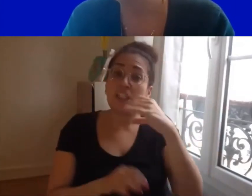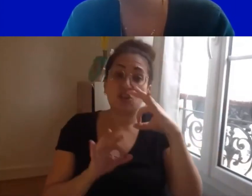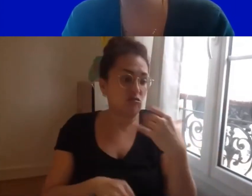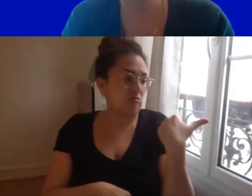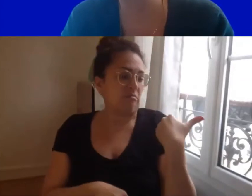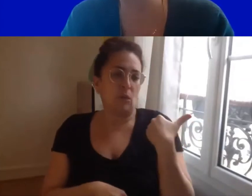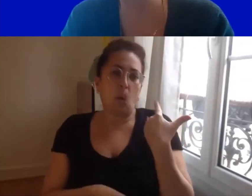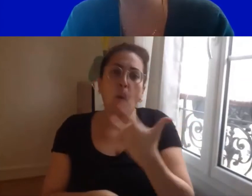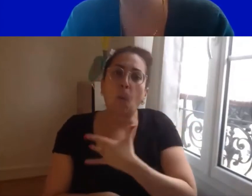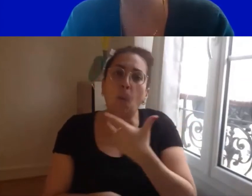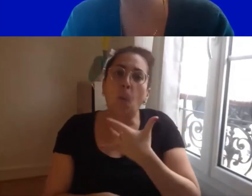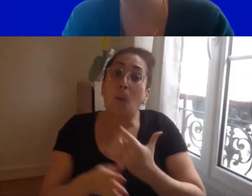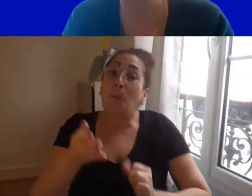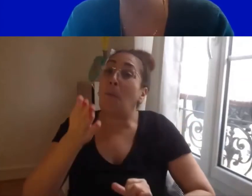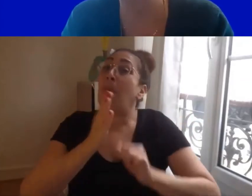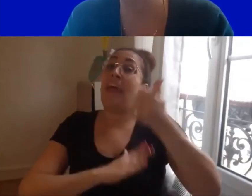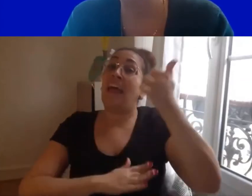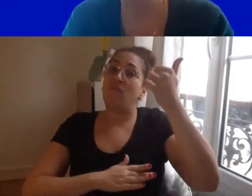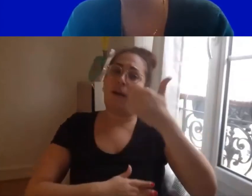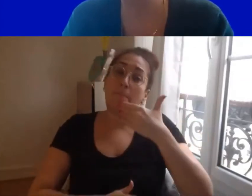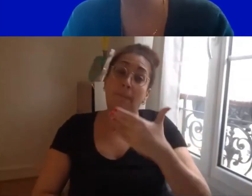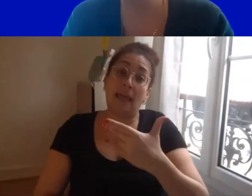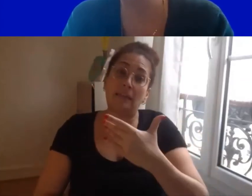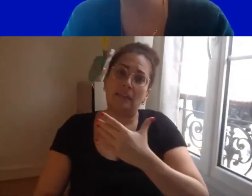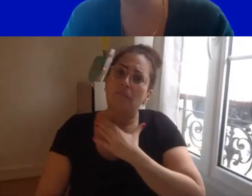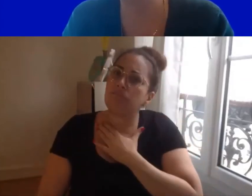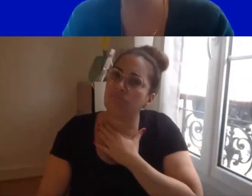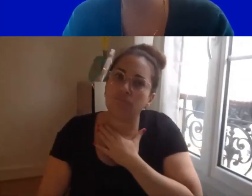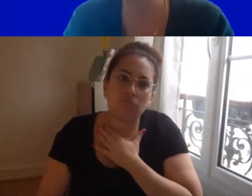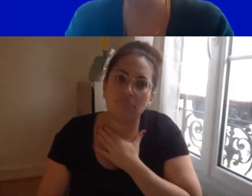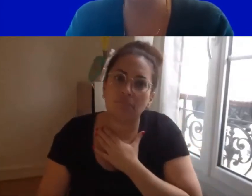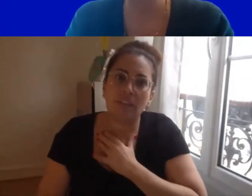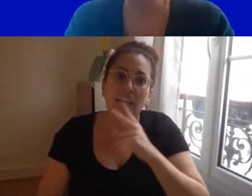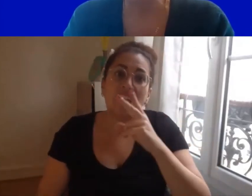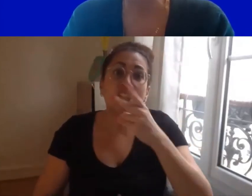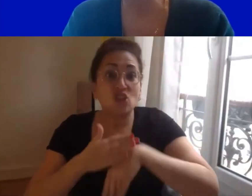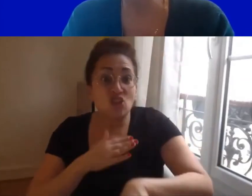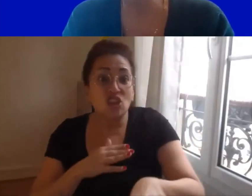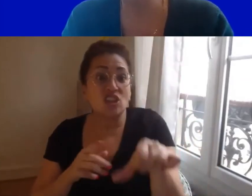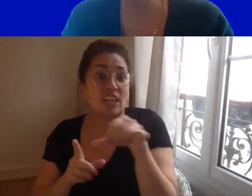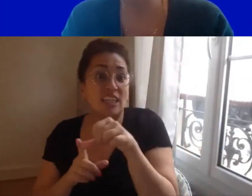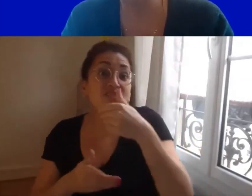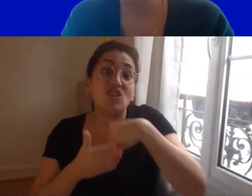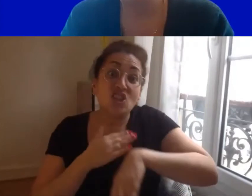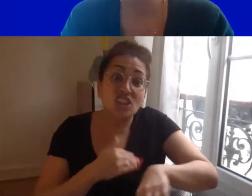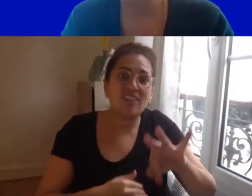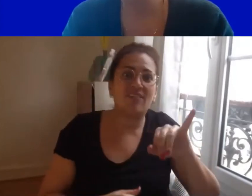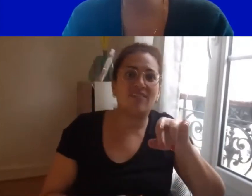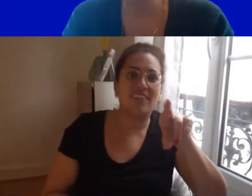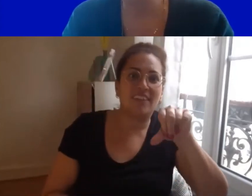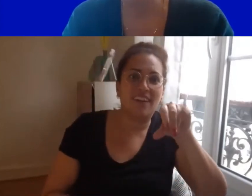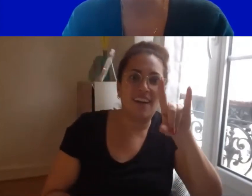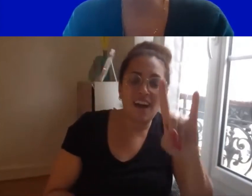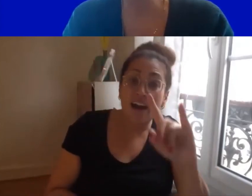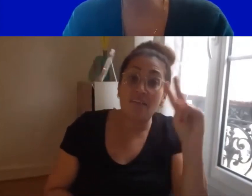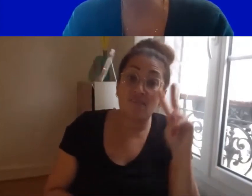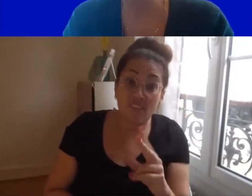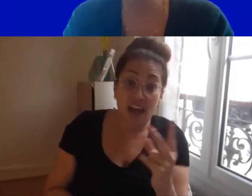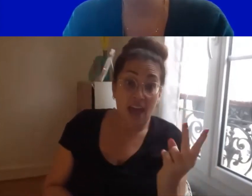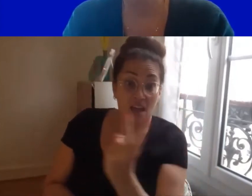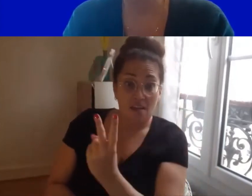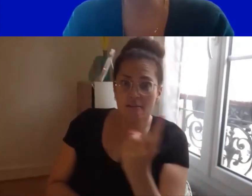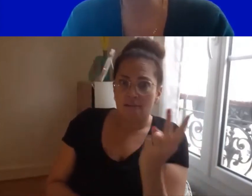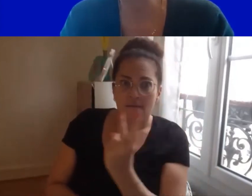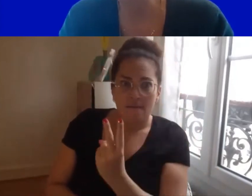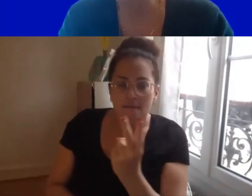on vous remercie profondément à la GEPHIP et à la FIRA que vous avez eu à la fois